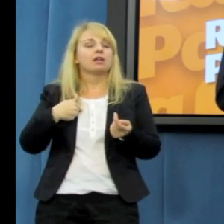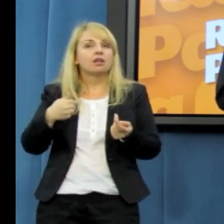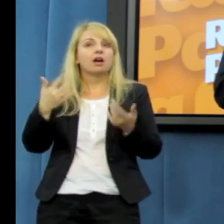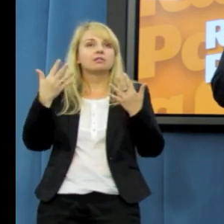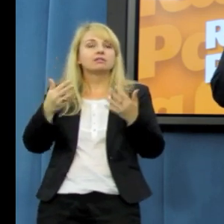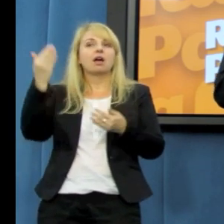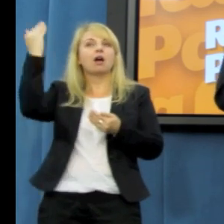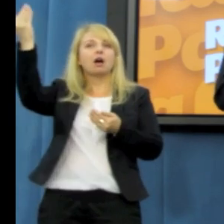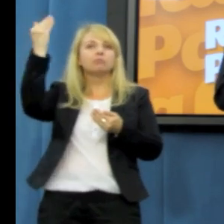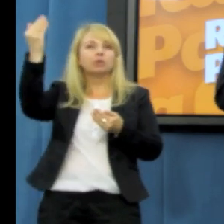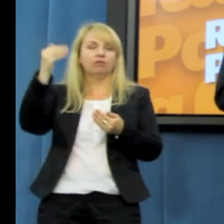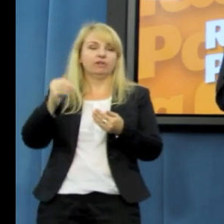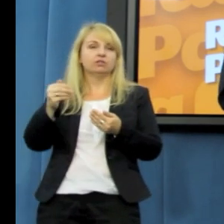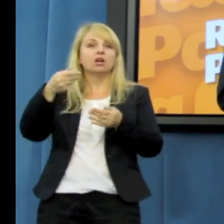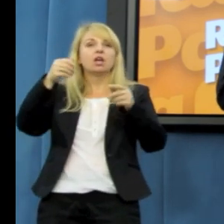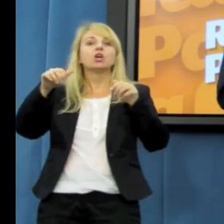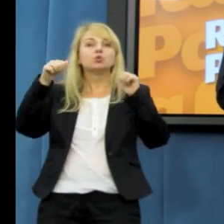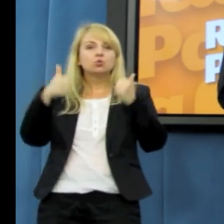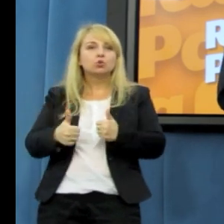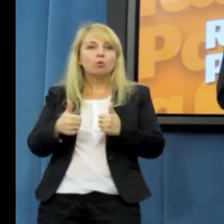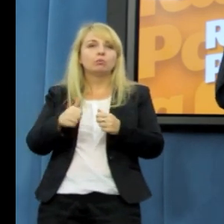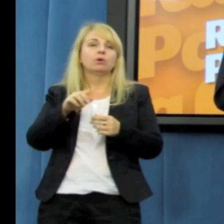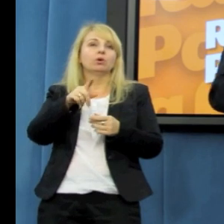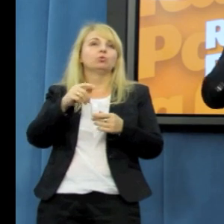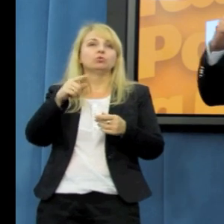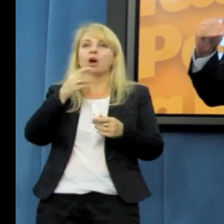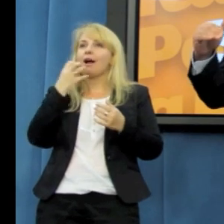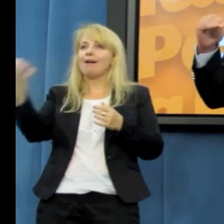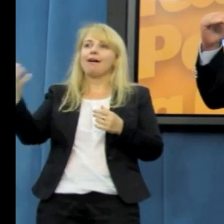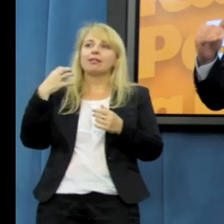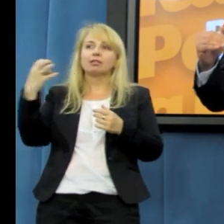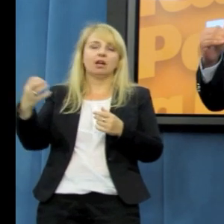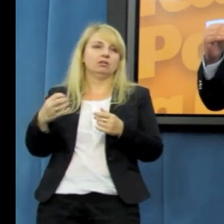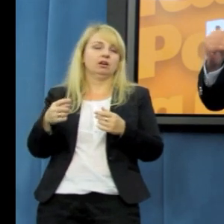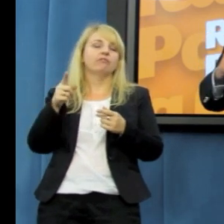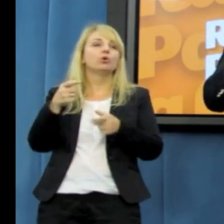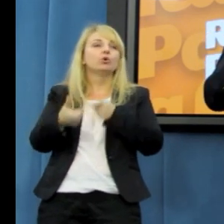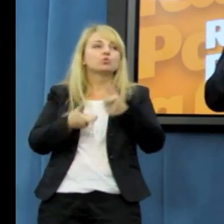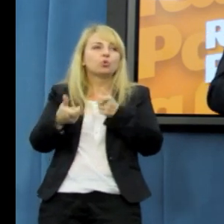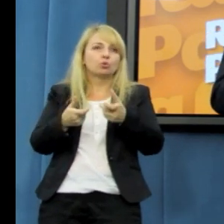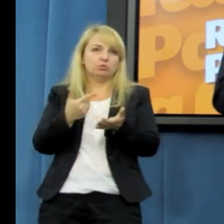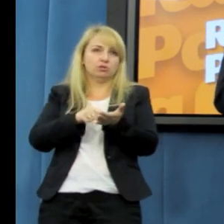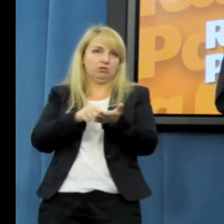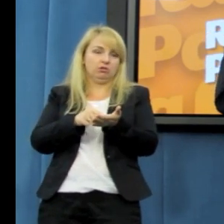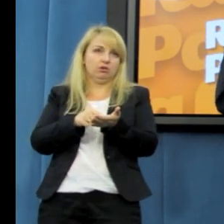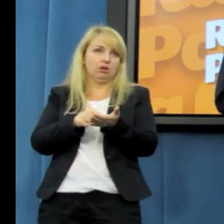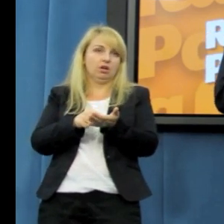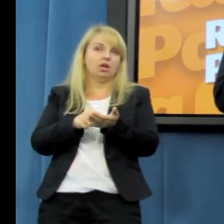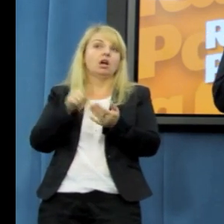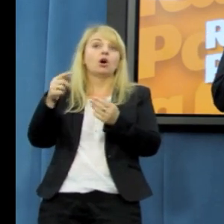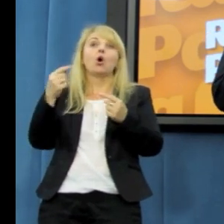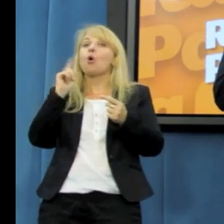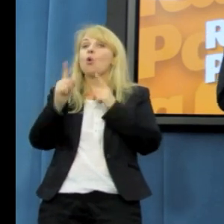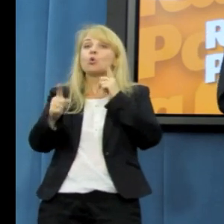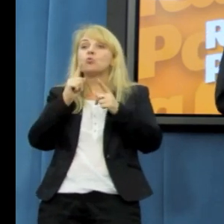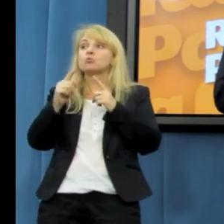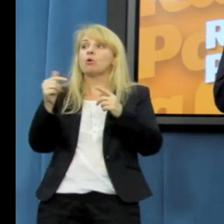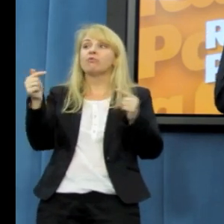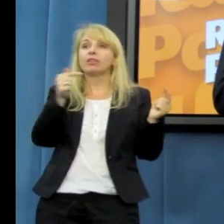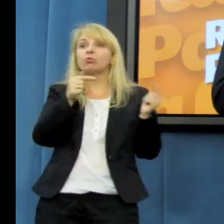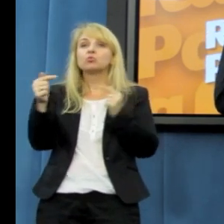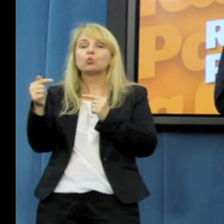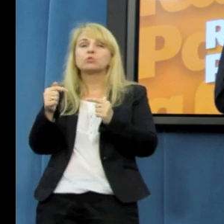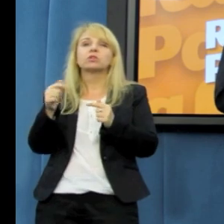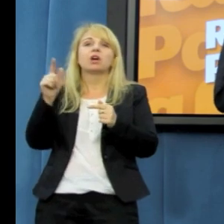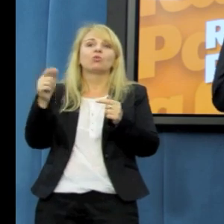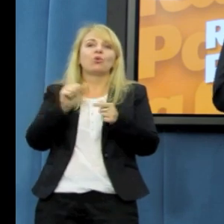polityków, przestańcie gadać, weźcie się do roboty. Niech tego rodzaju debaty, tego rodzaju propozycje będą podparte propozycjami